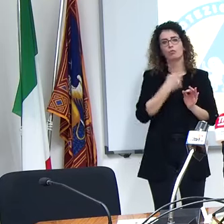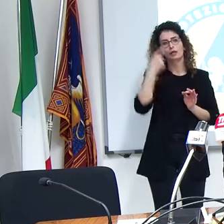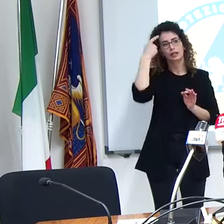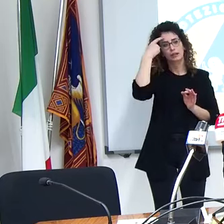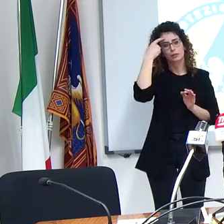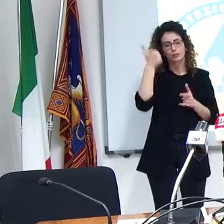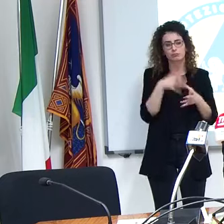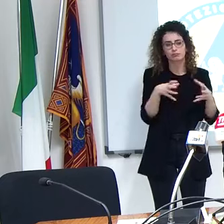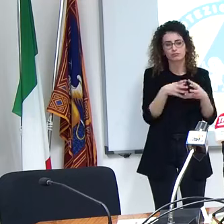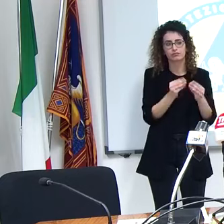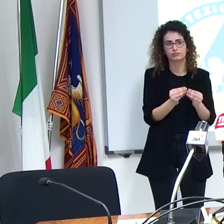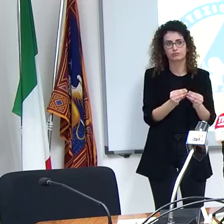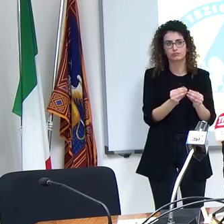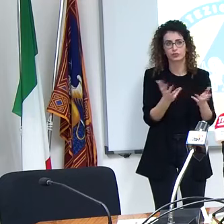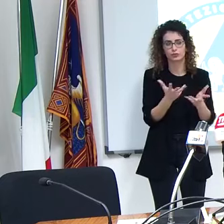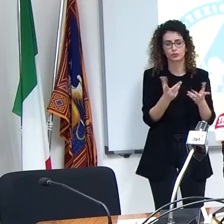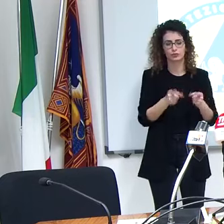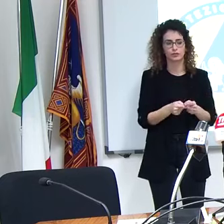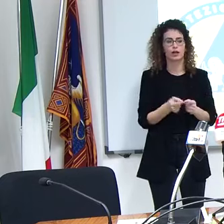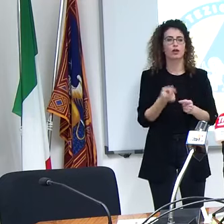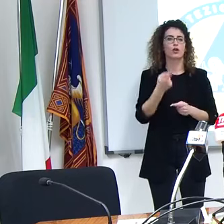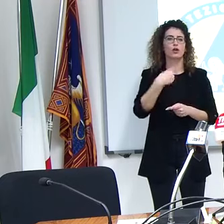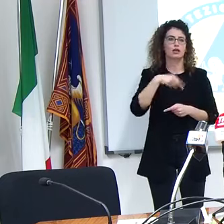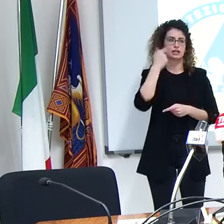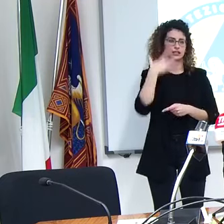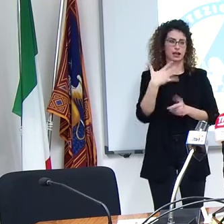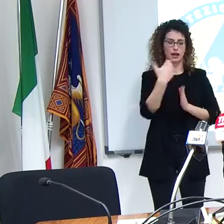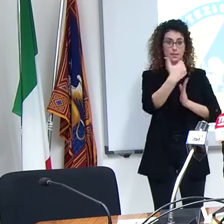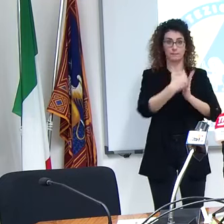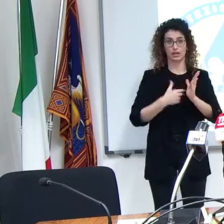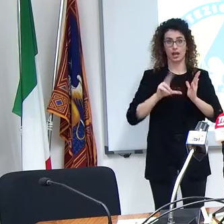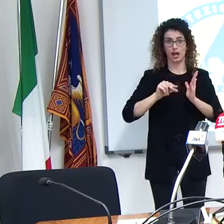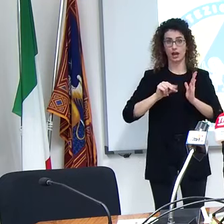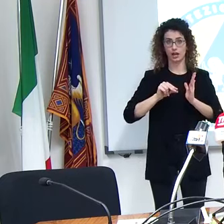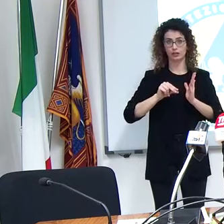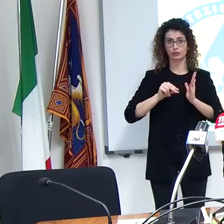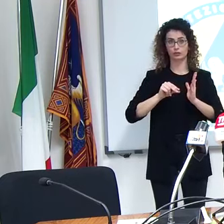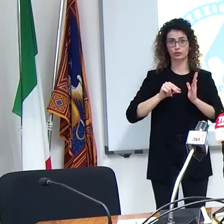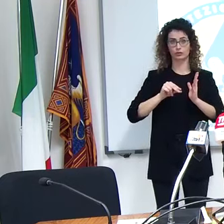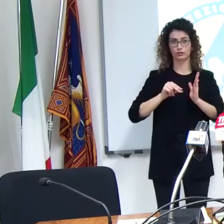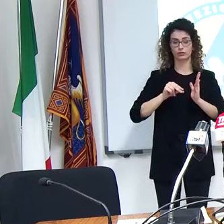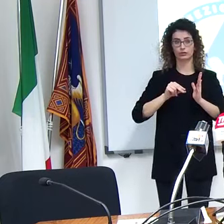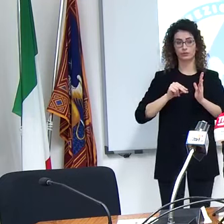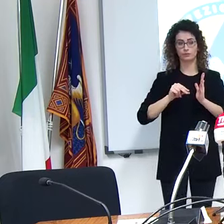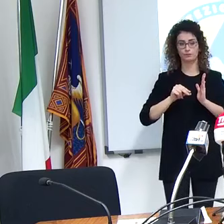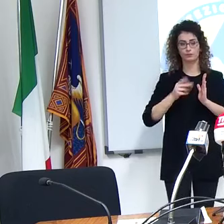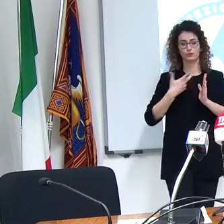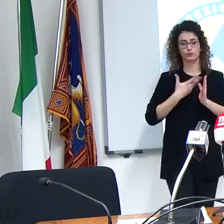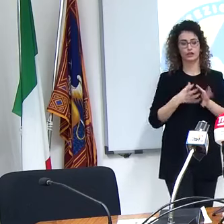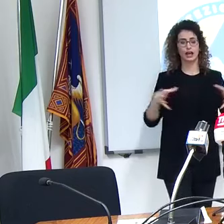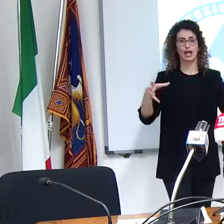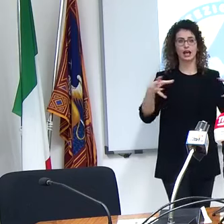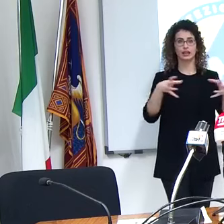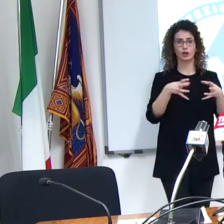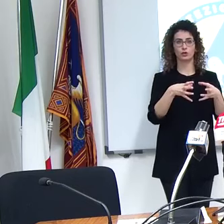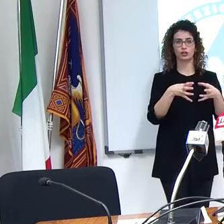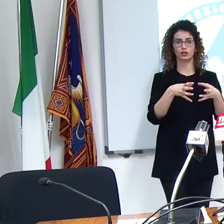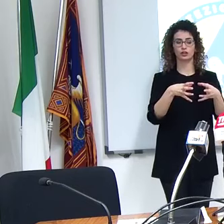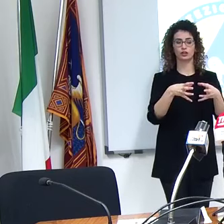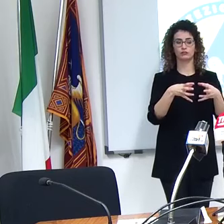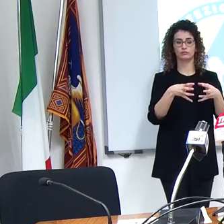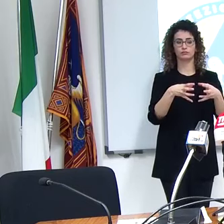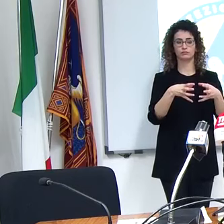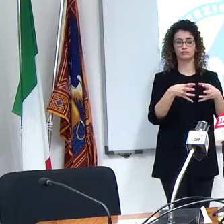considerazione allora voi sapete che nel nuovo piano rientrano come categorie quelle